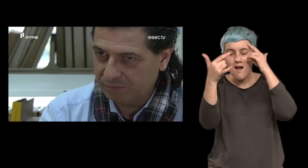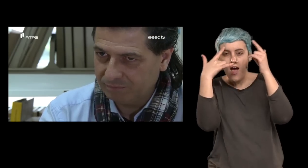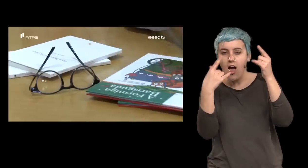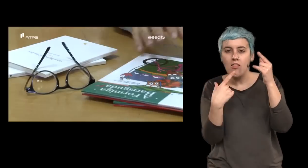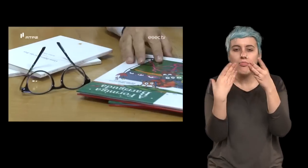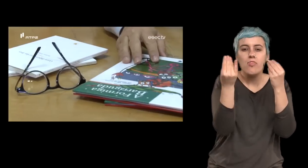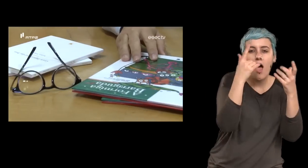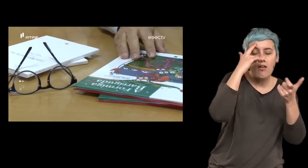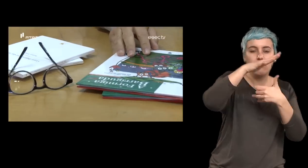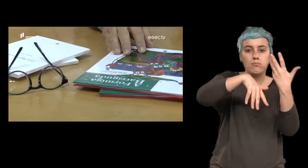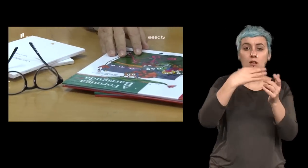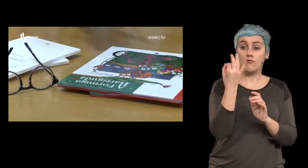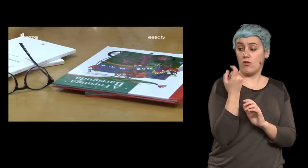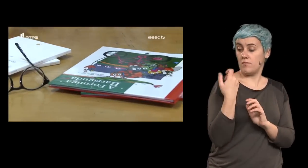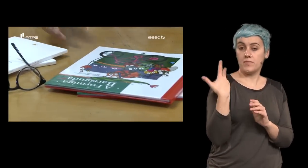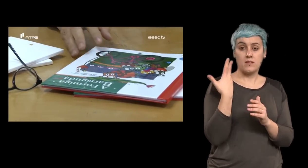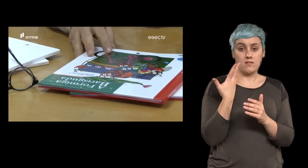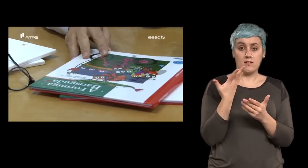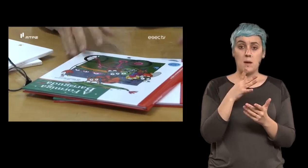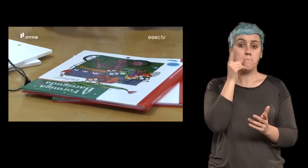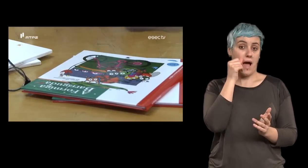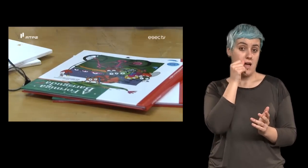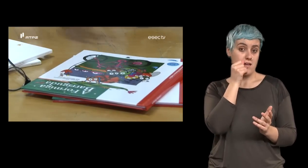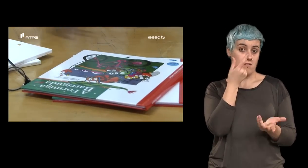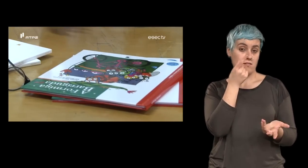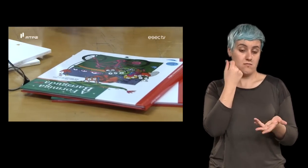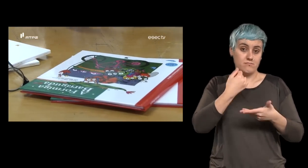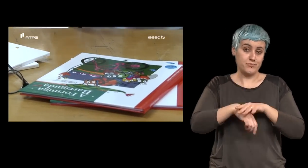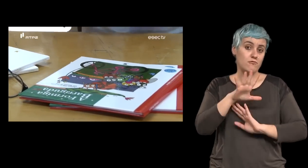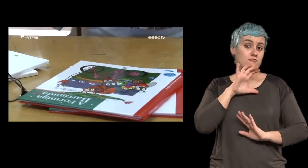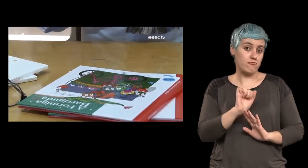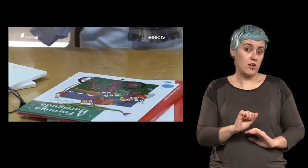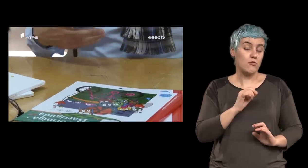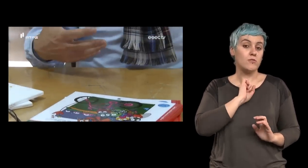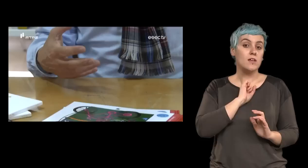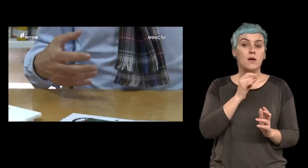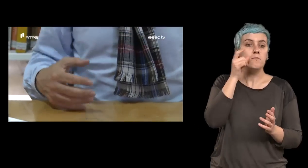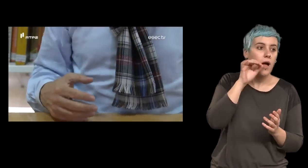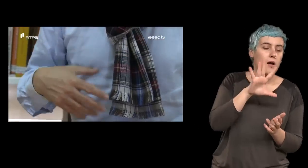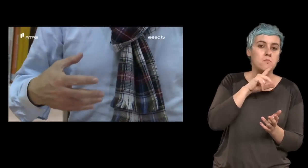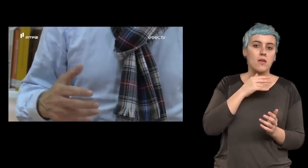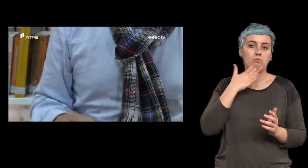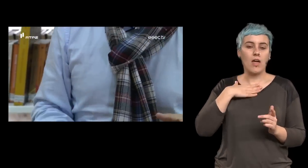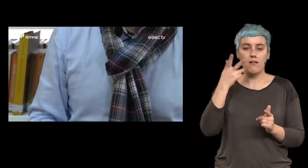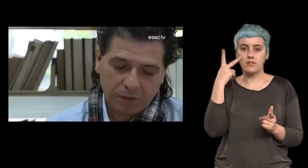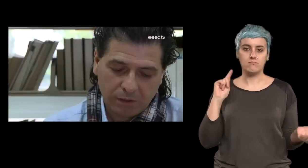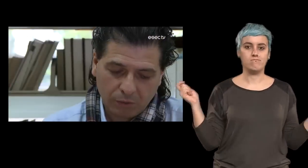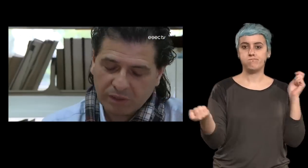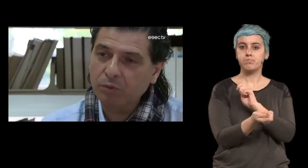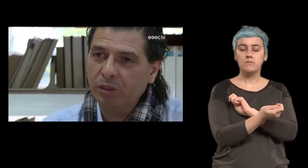eu fui pai e quando nós somos pais ou mães a nossa vida muda e eu sempre contei